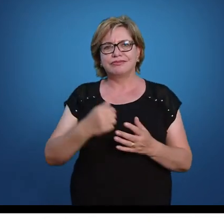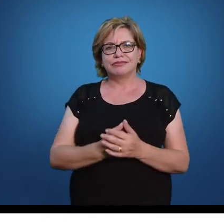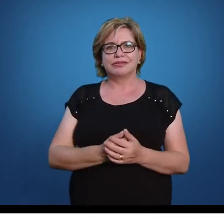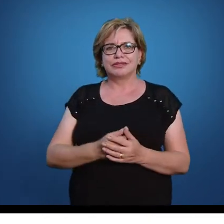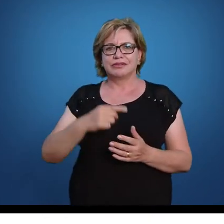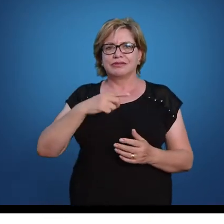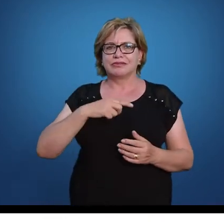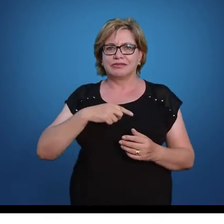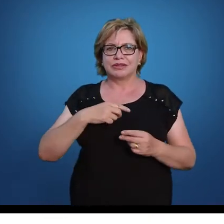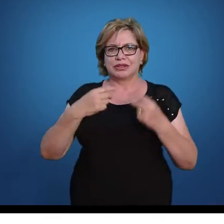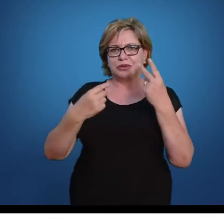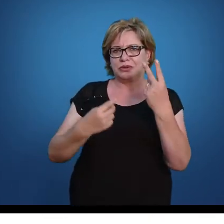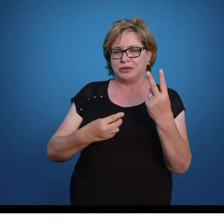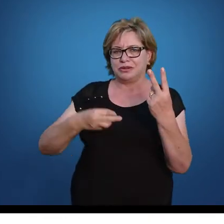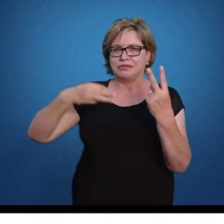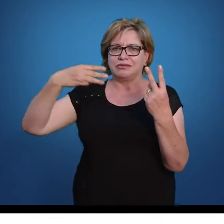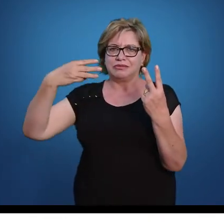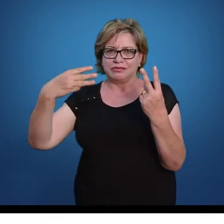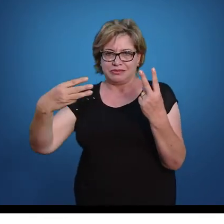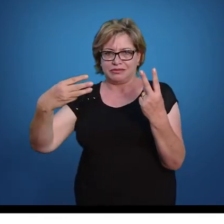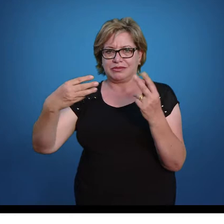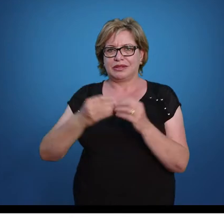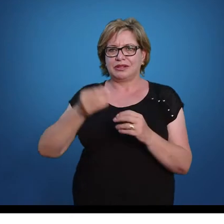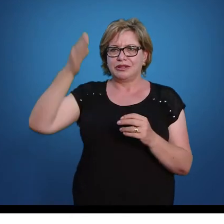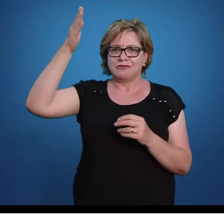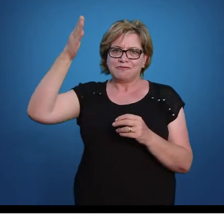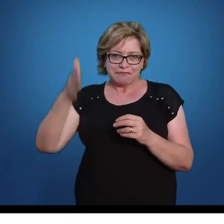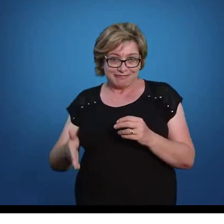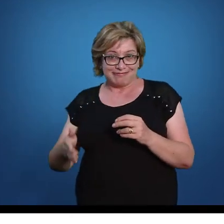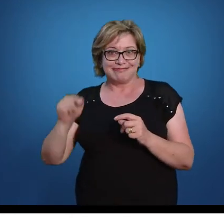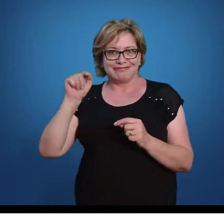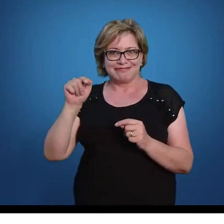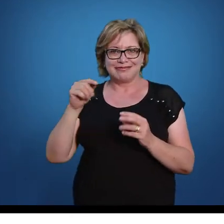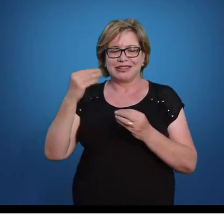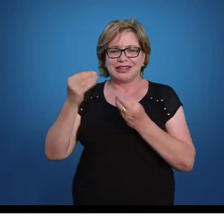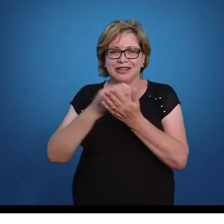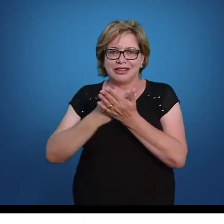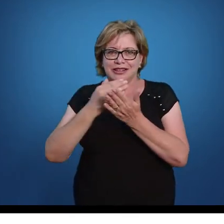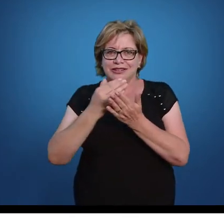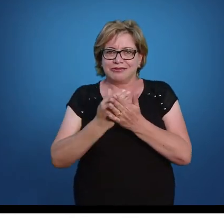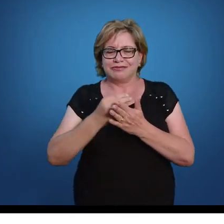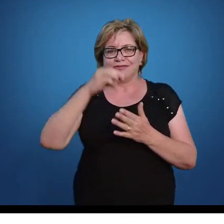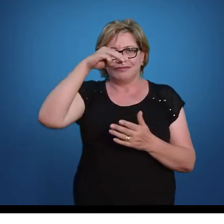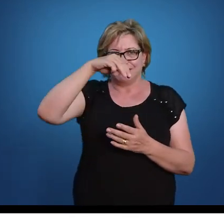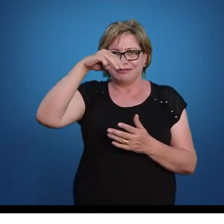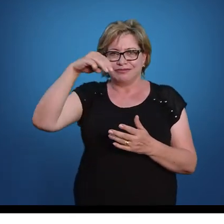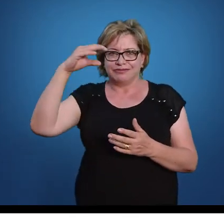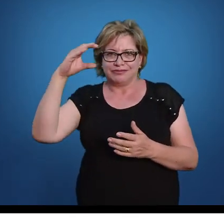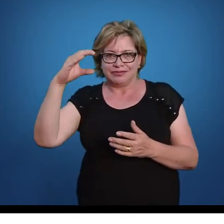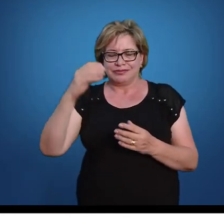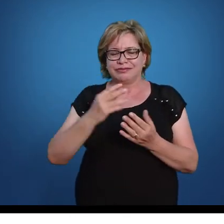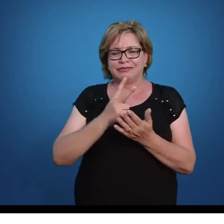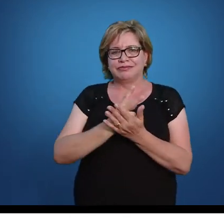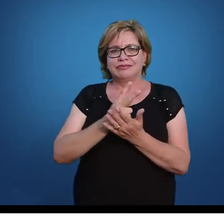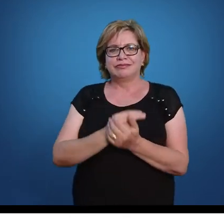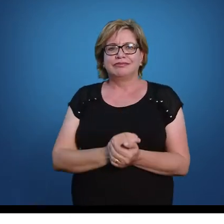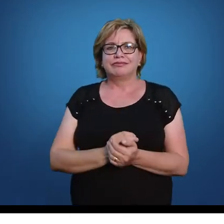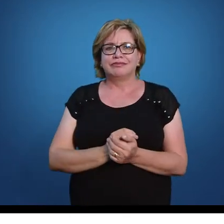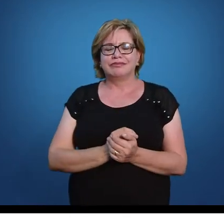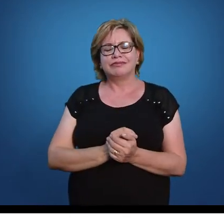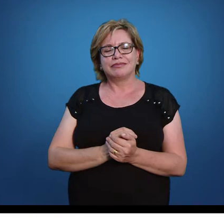Então, tem lá o 2, o 3. Vamos passar um tracinho aqui e vamos começar nossas divisões sucessivas.